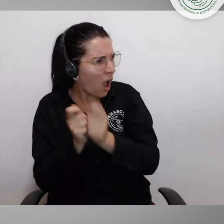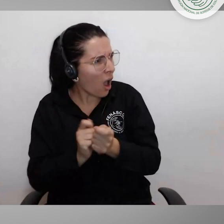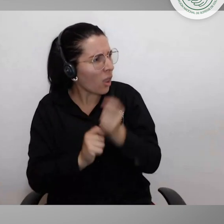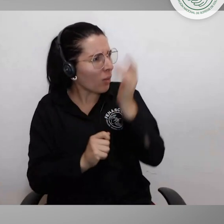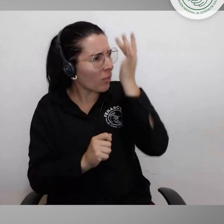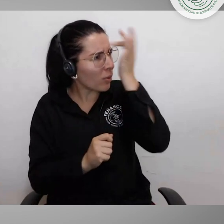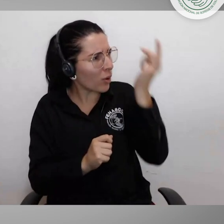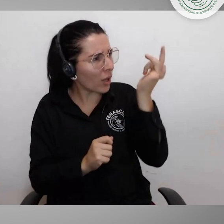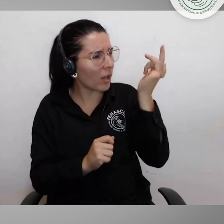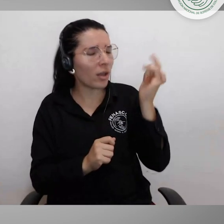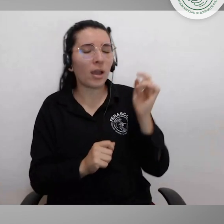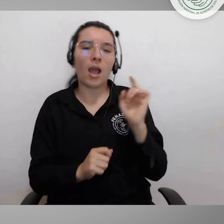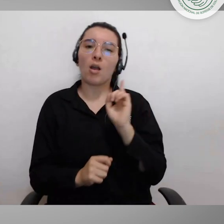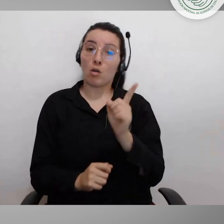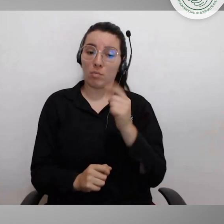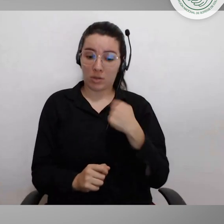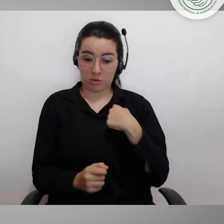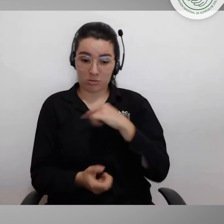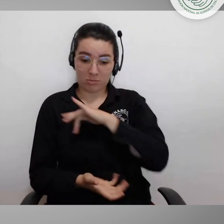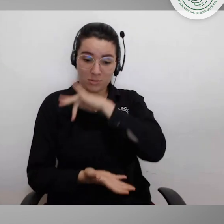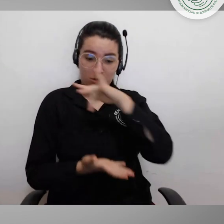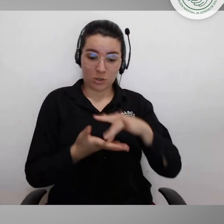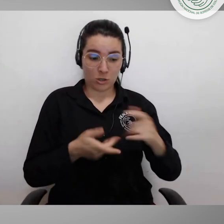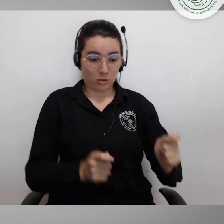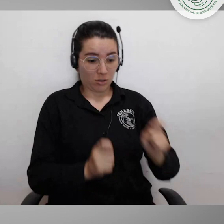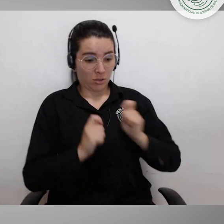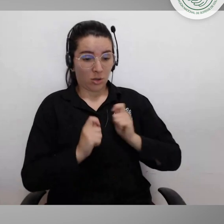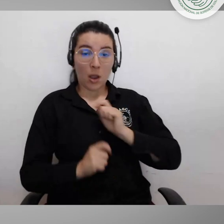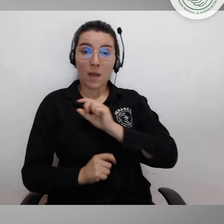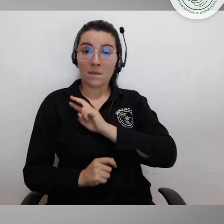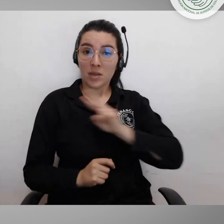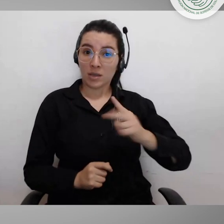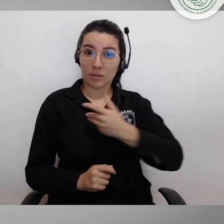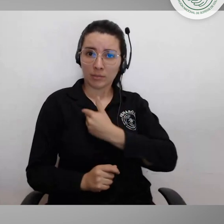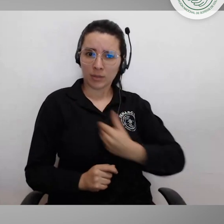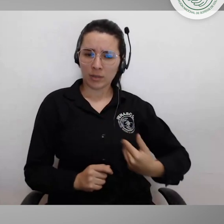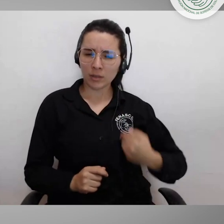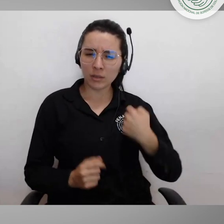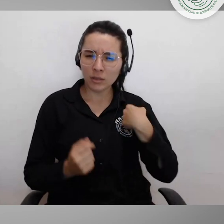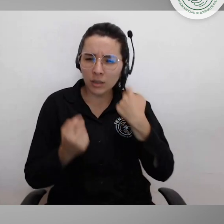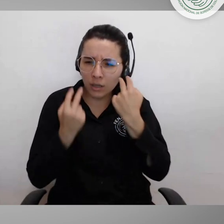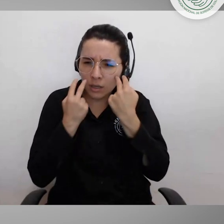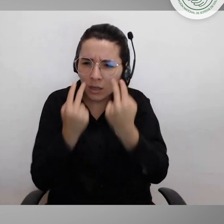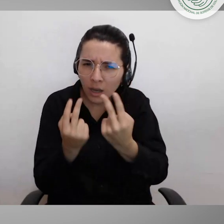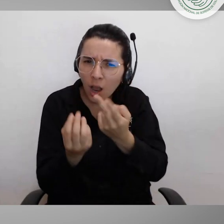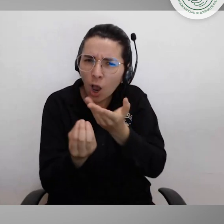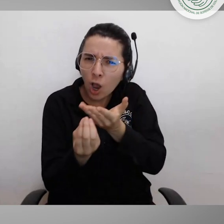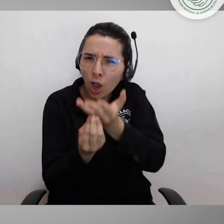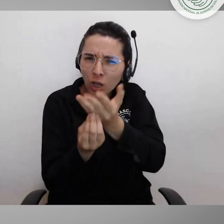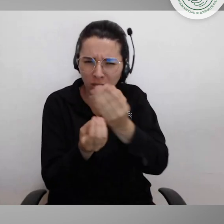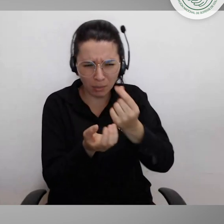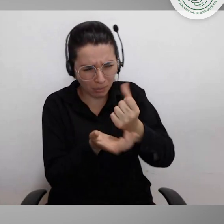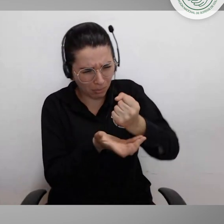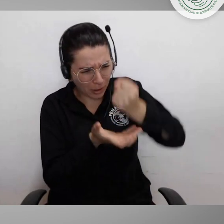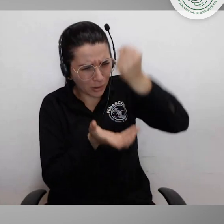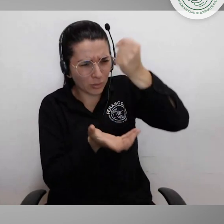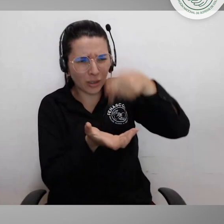pero yo llegué aquí y el presupuesto que yo vi que tenía esta consejería eran 700 millones de